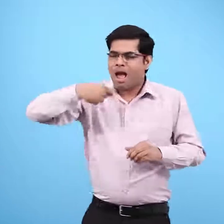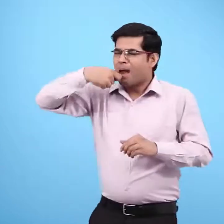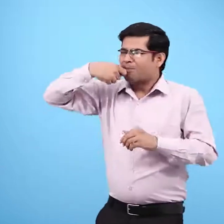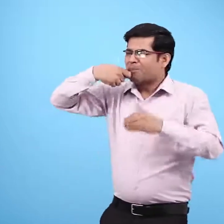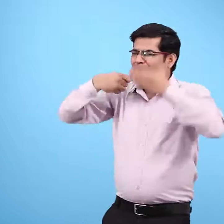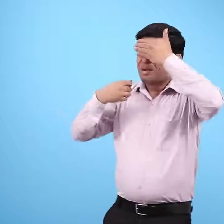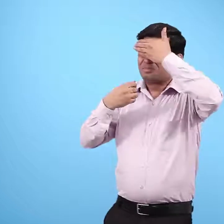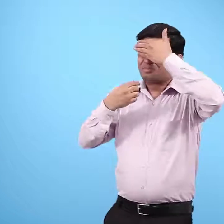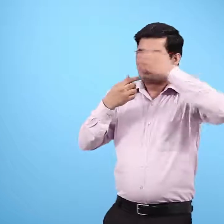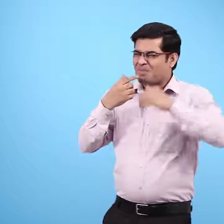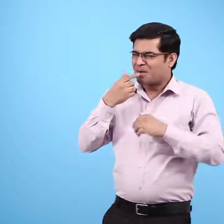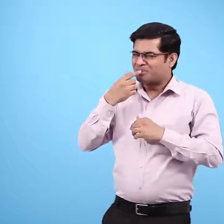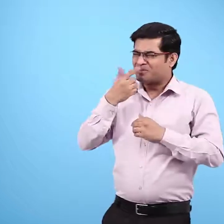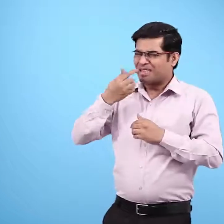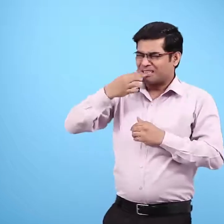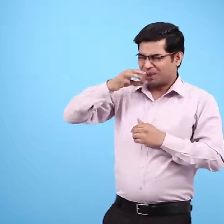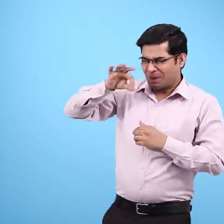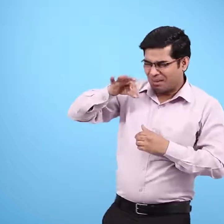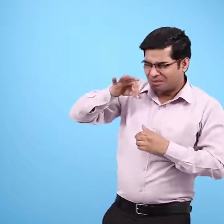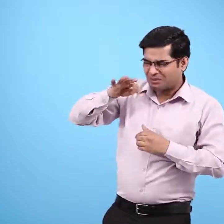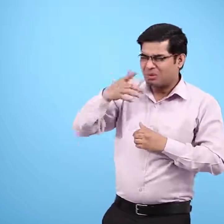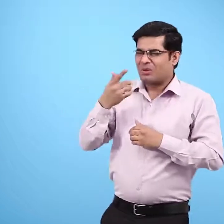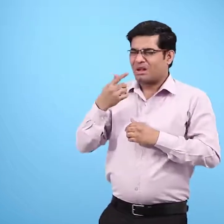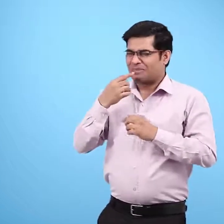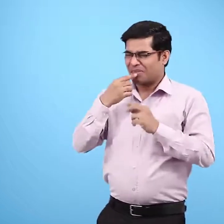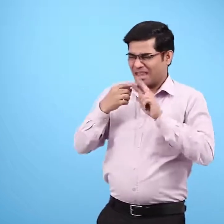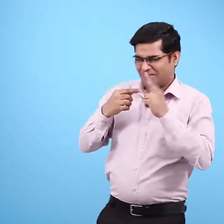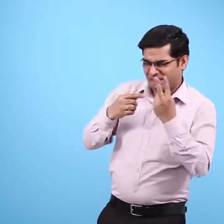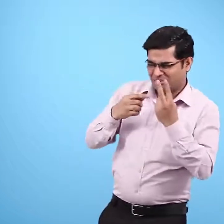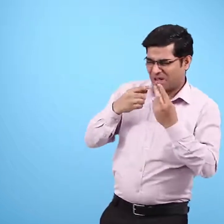कुछ खटा सा, कुछ नमकीन सा